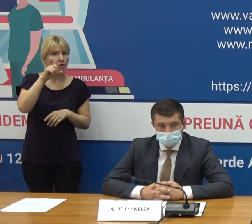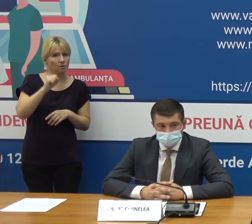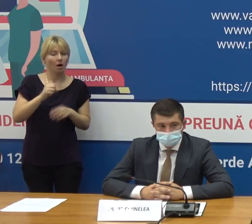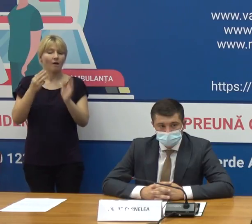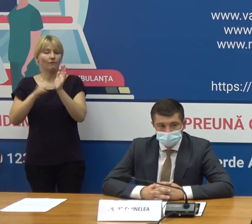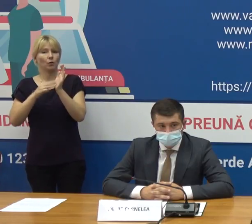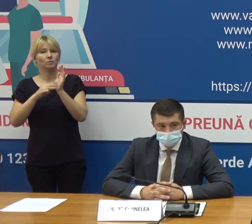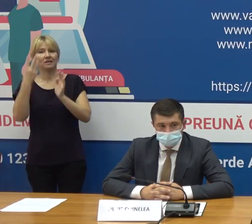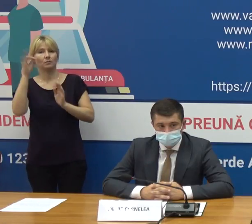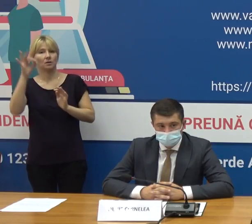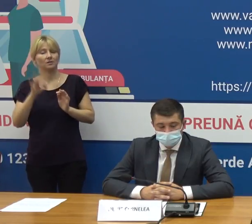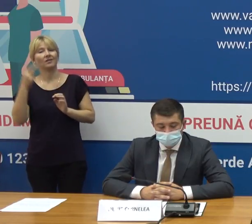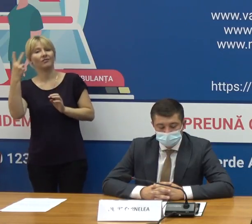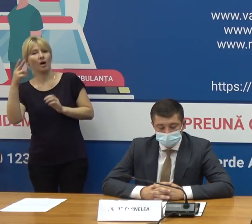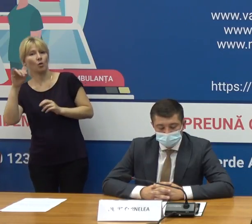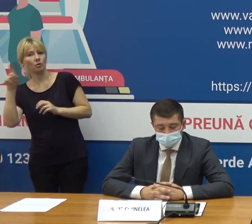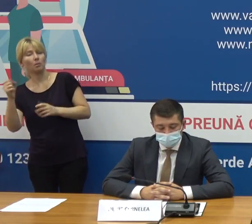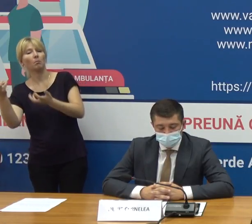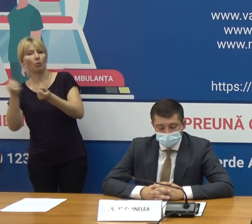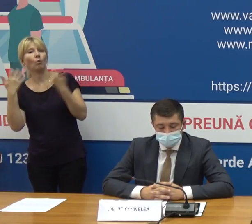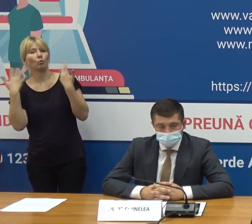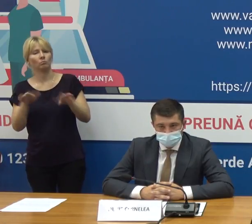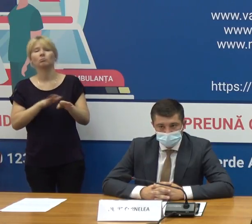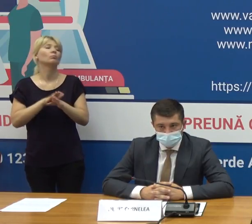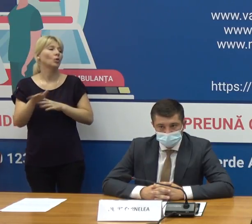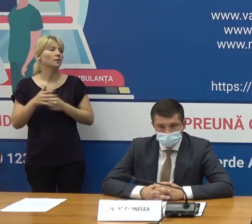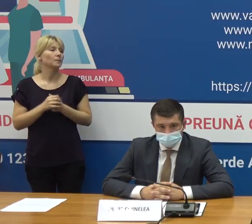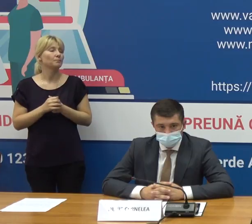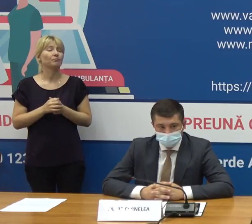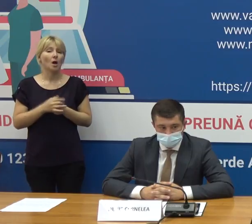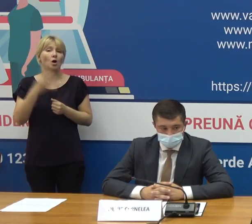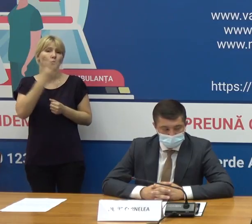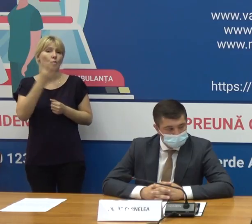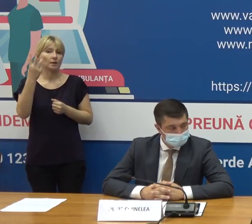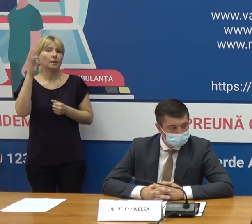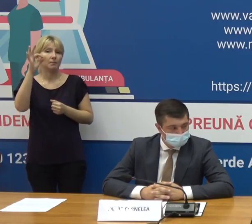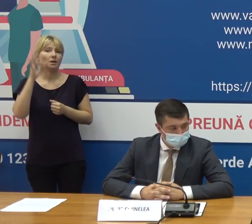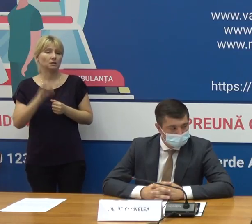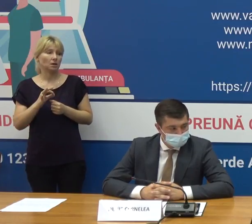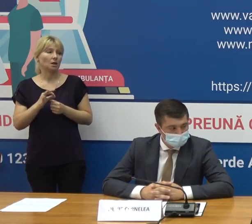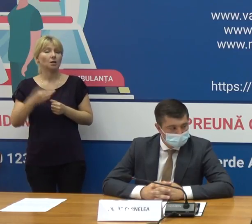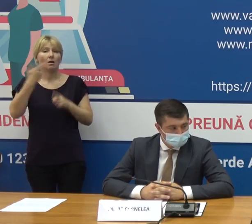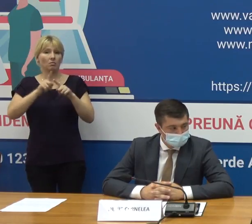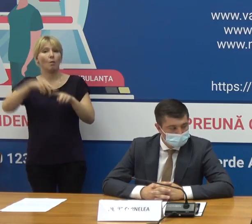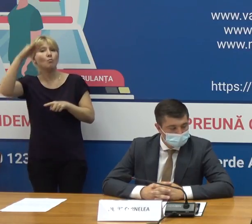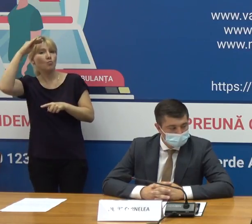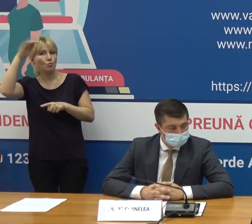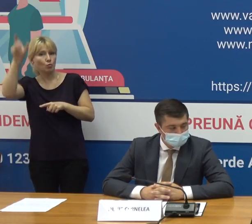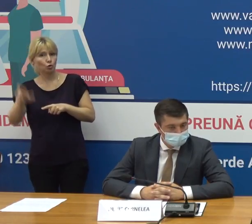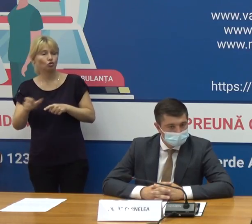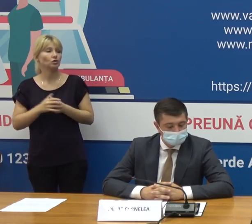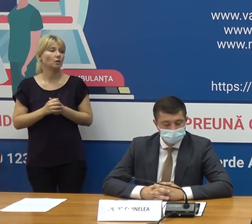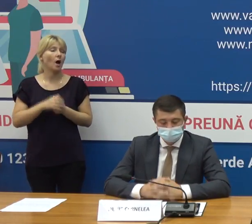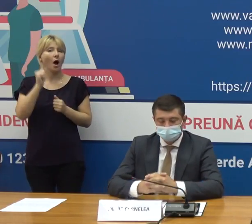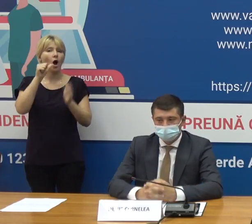83% până la moment 43% sunt bărbați iar 57